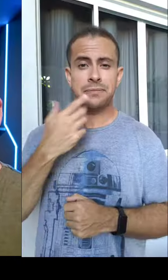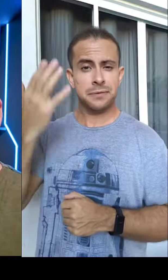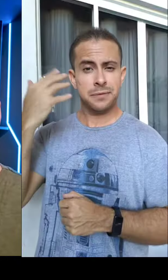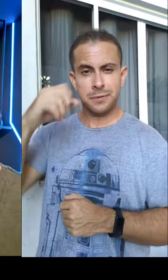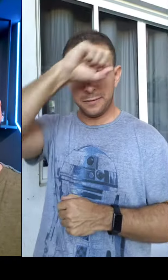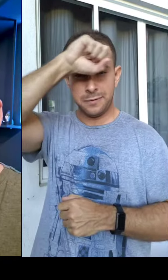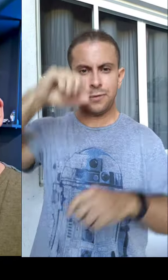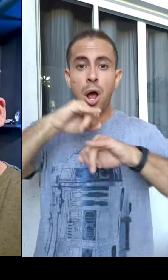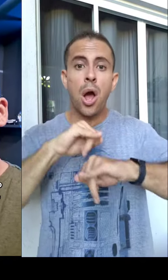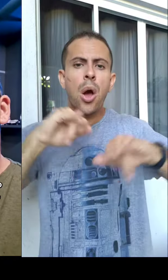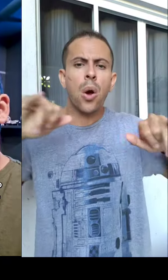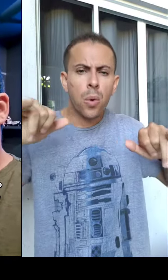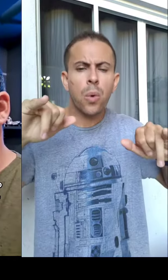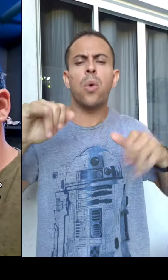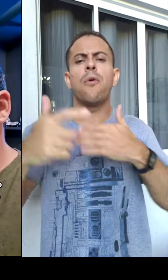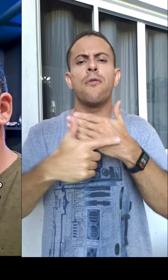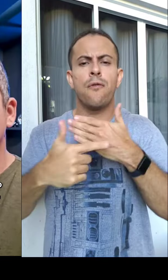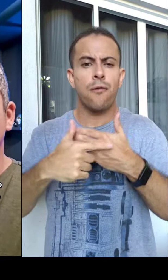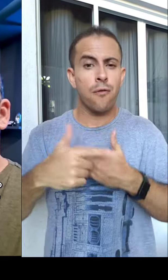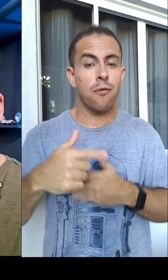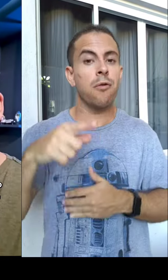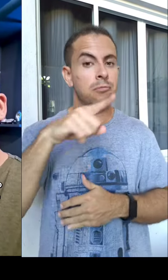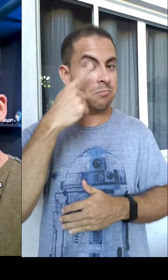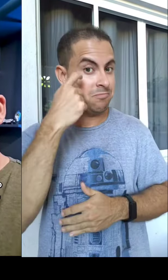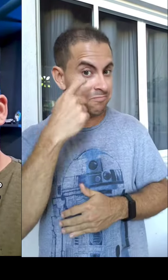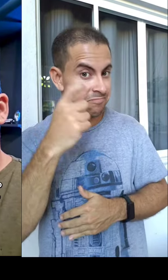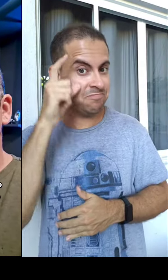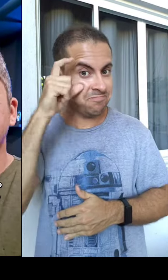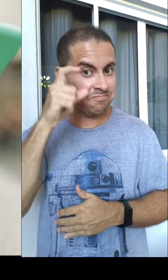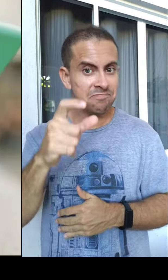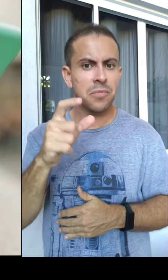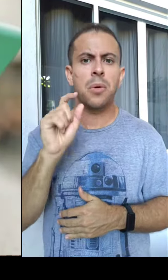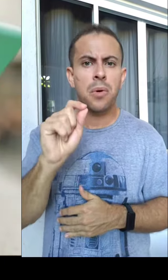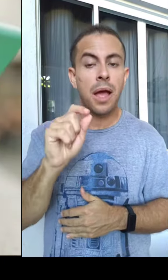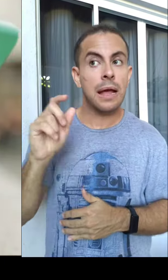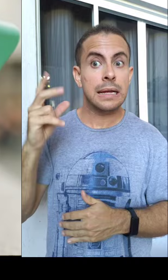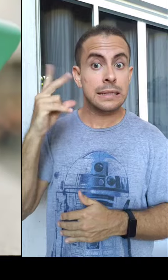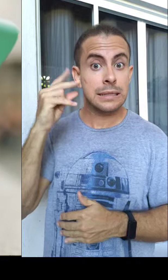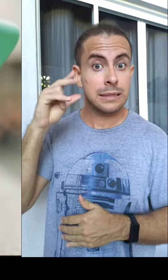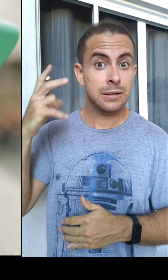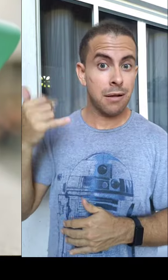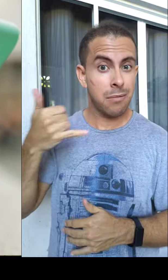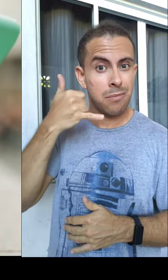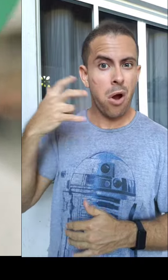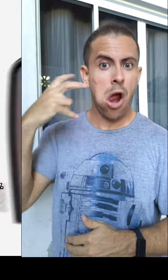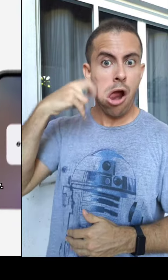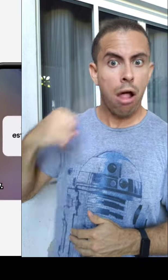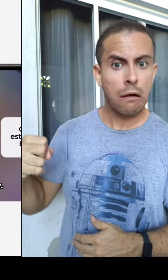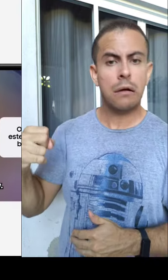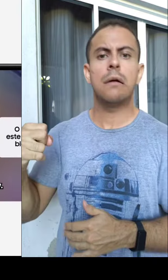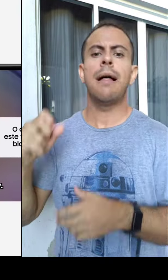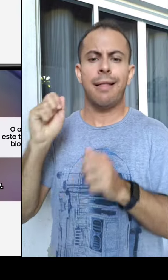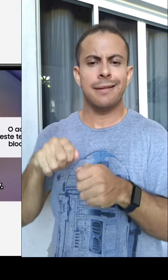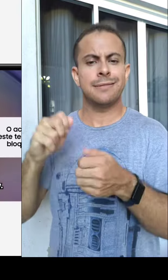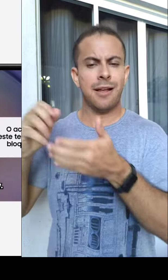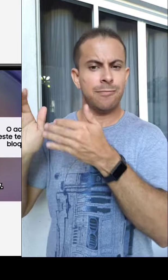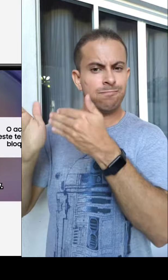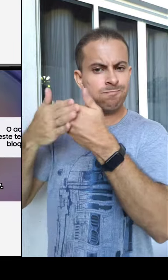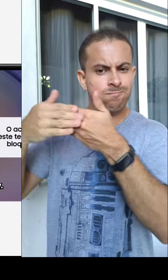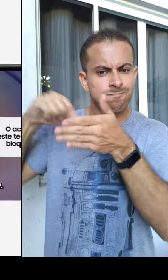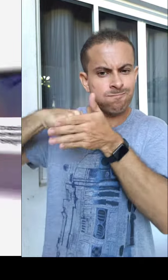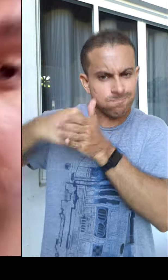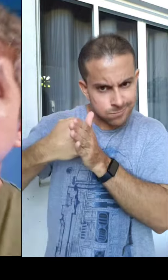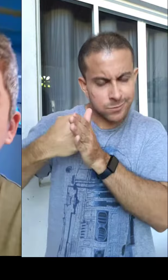A Samsung anunciou recentemente um recurso que vocês vão achar muito interessante, que faz o bloqueio de celulares roubados, chamado Cadeado